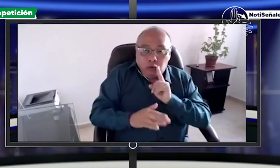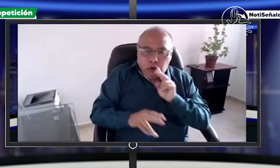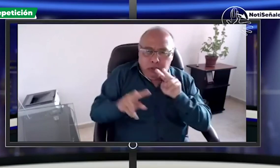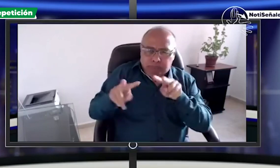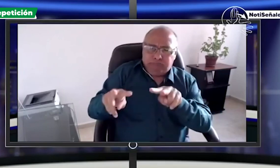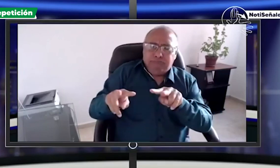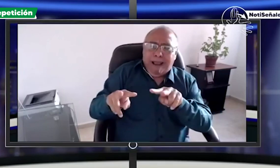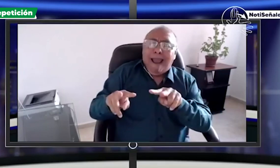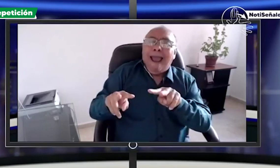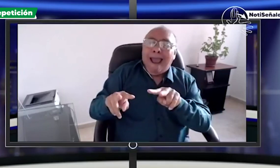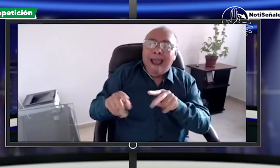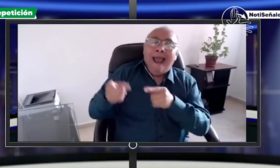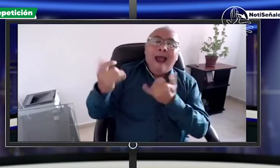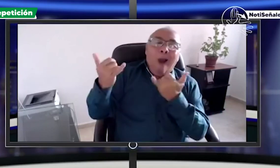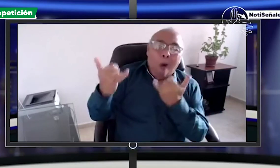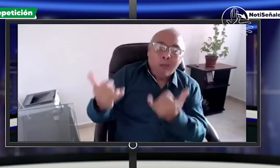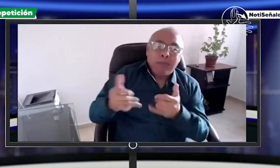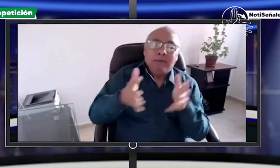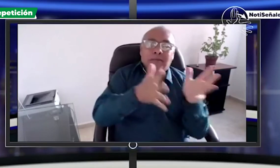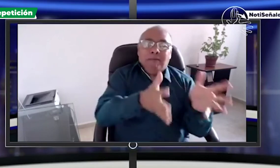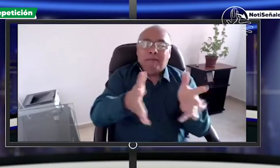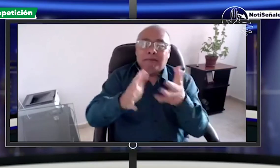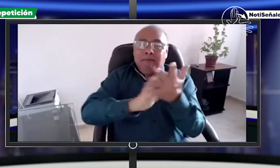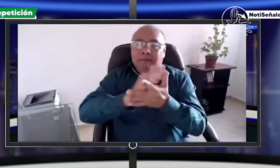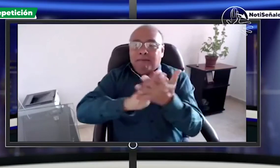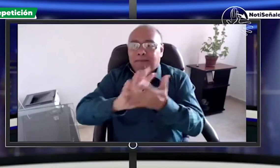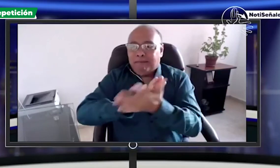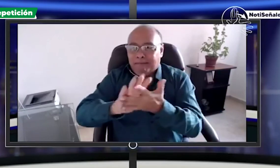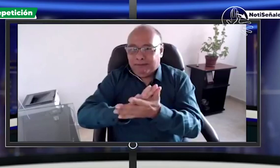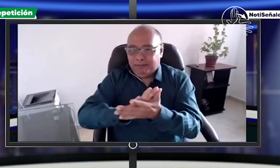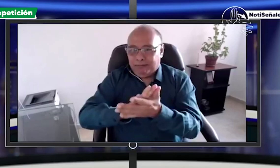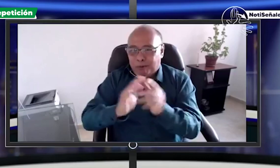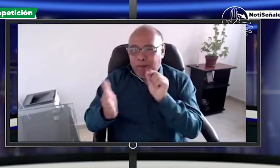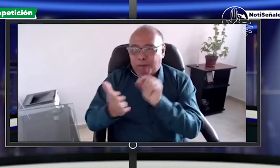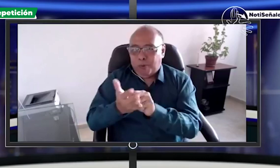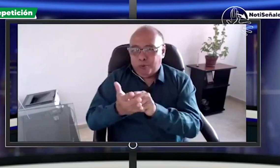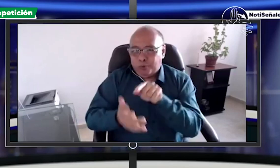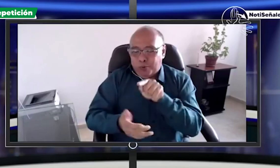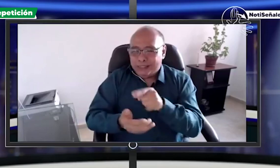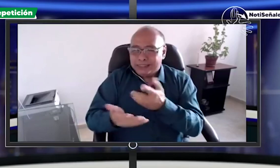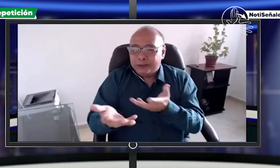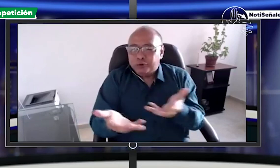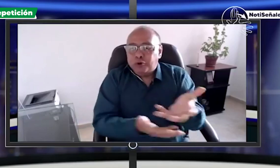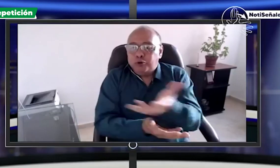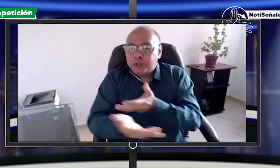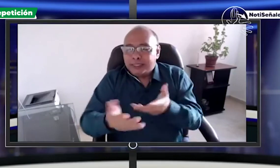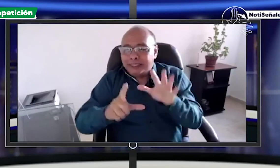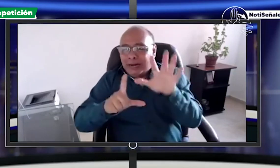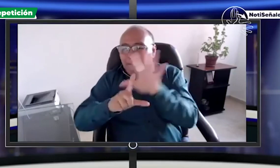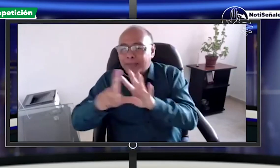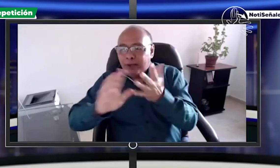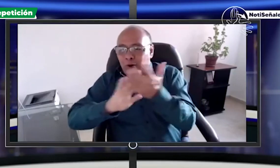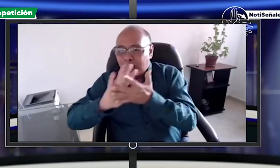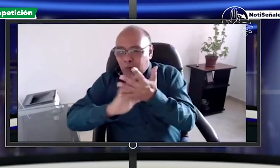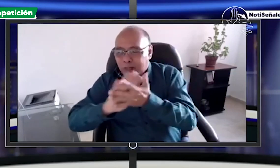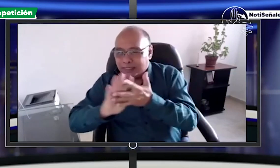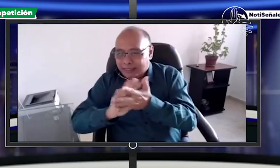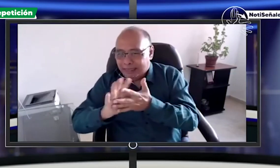funciones es lo que a nosotros pues nos crea grandes dudas porque pareciera que si estuviera enseñando la lengua de señas